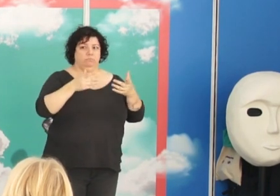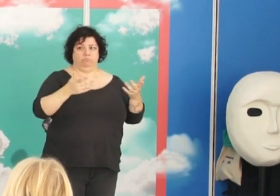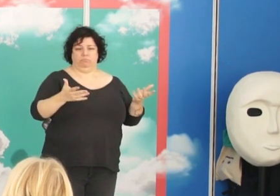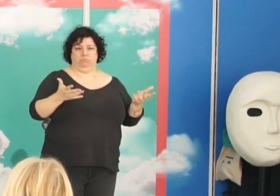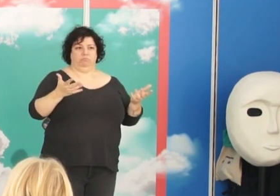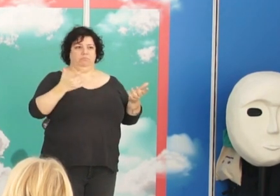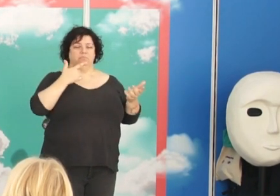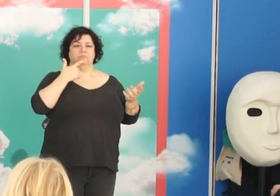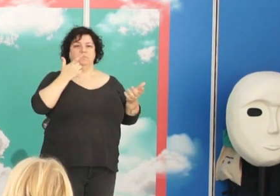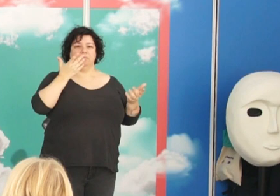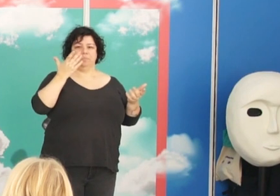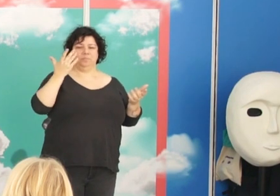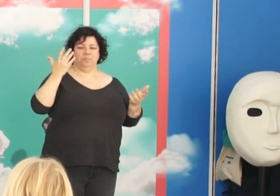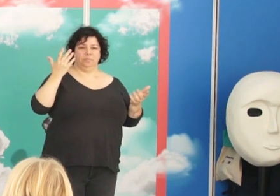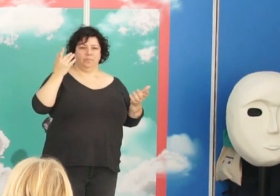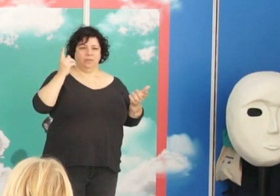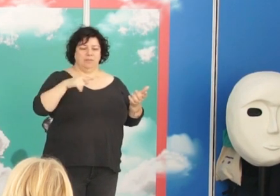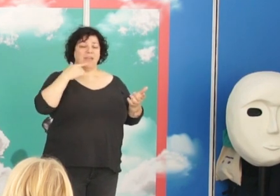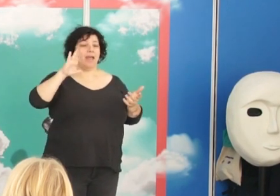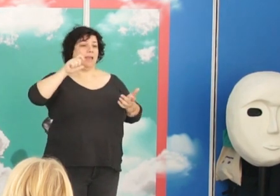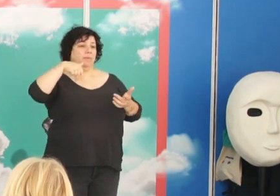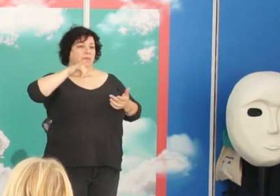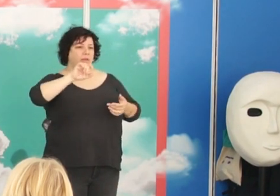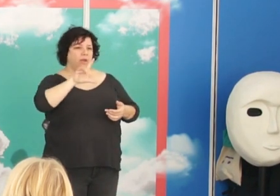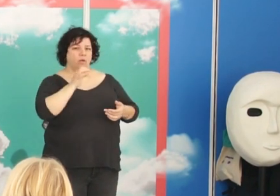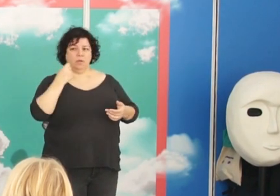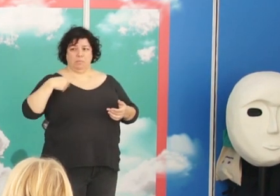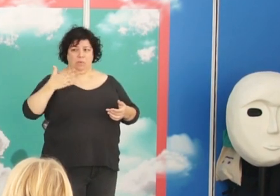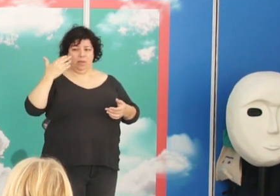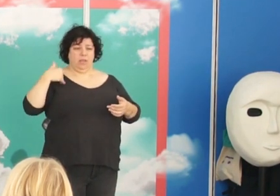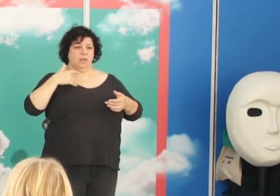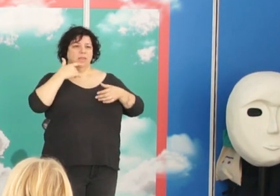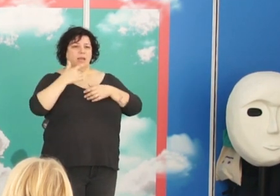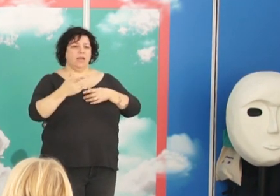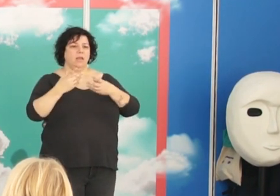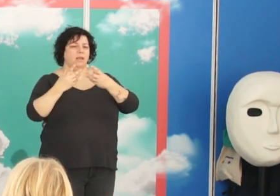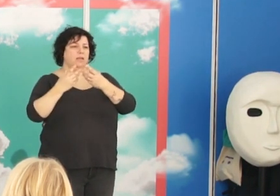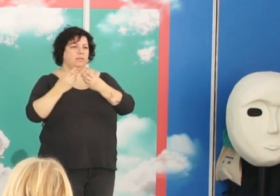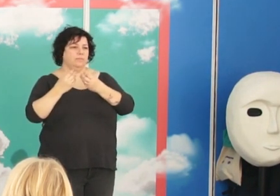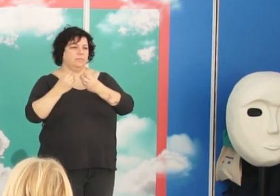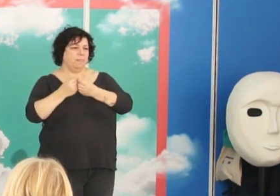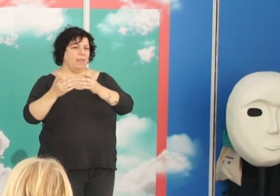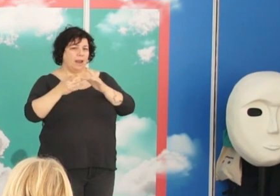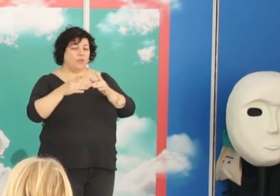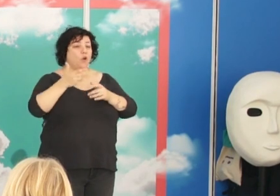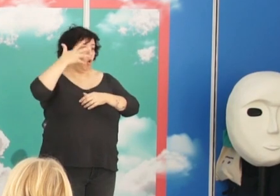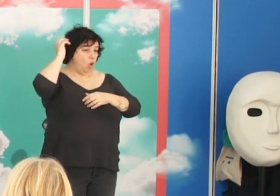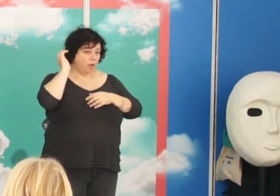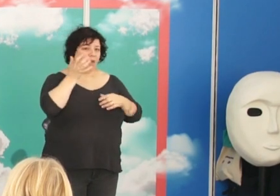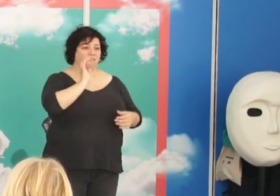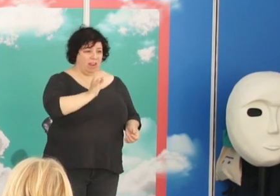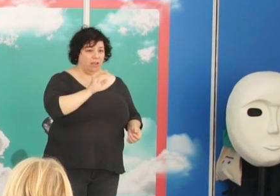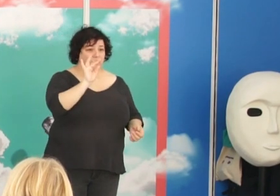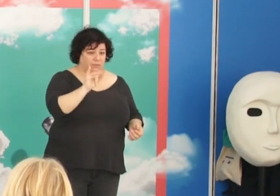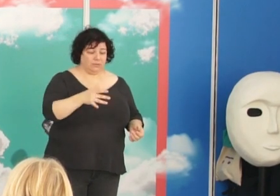anunciaba Emilio que Pío del Río Ortega tuvo relación con Lorca, efectivamente,